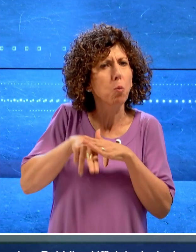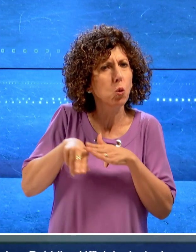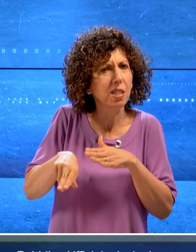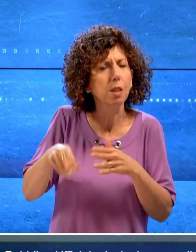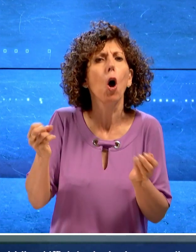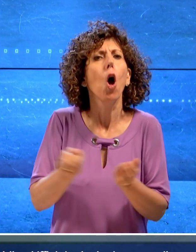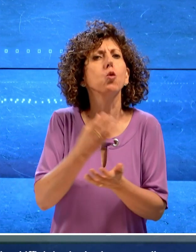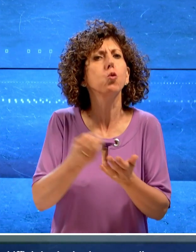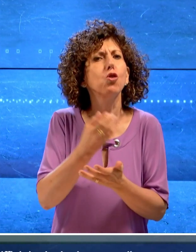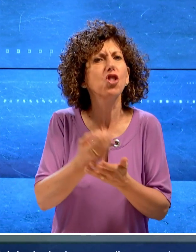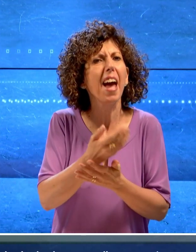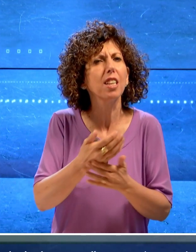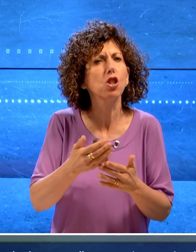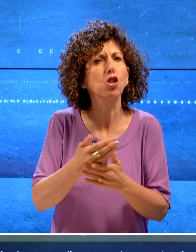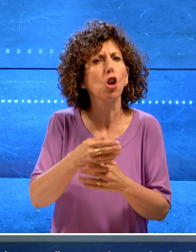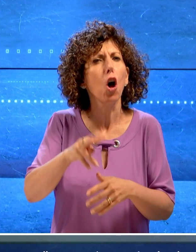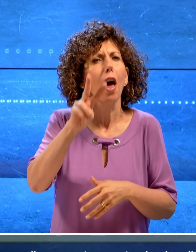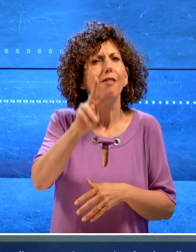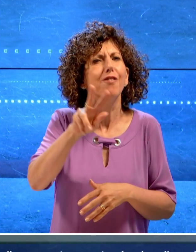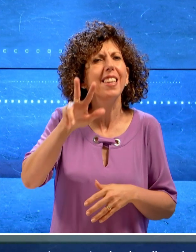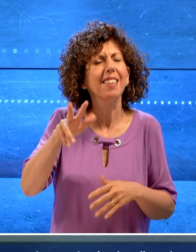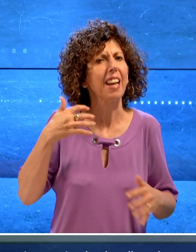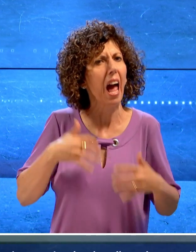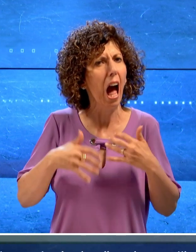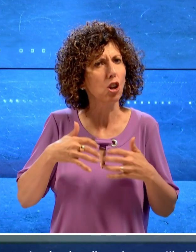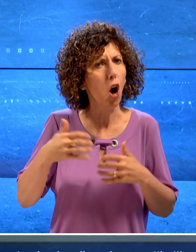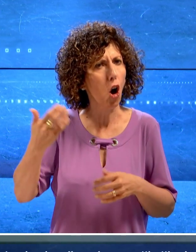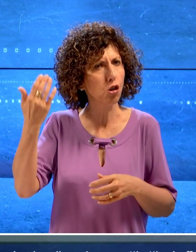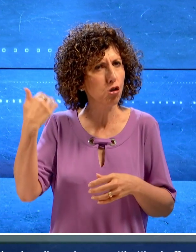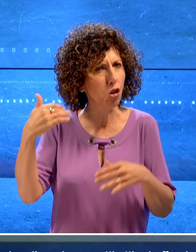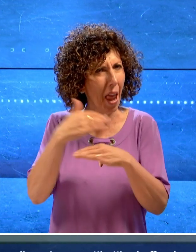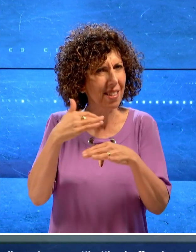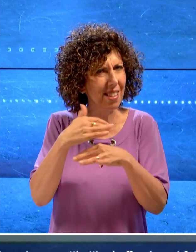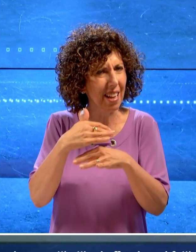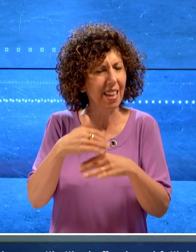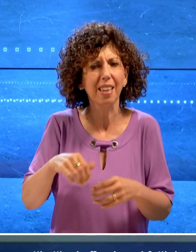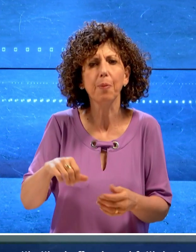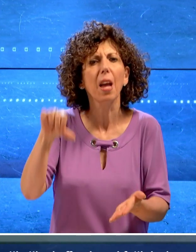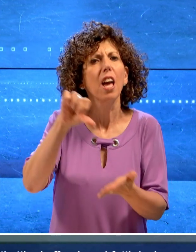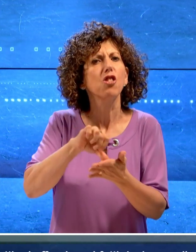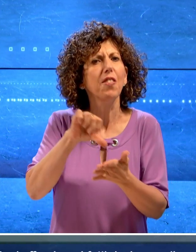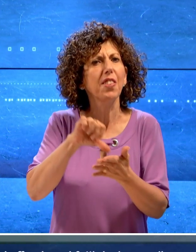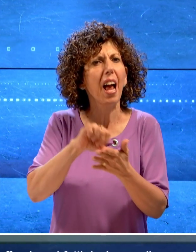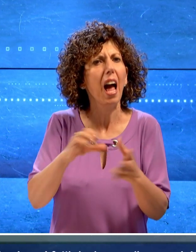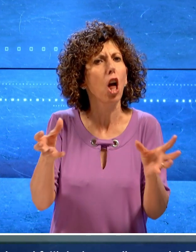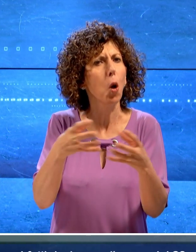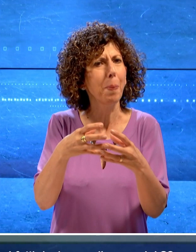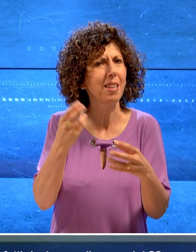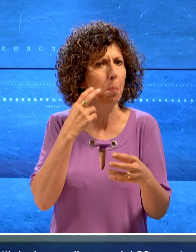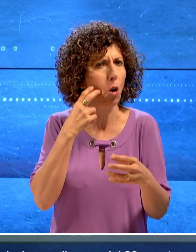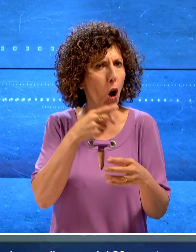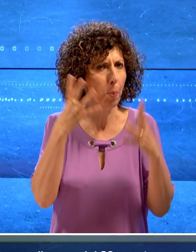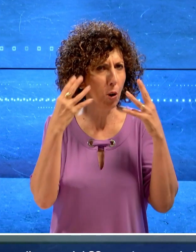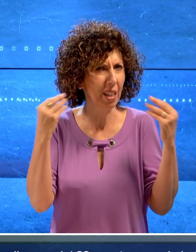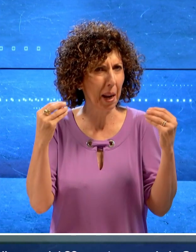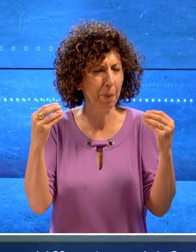fatti risalgono alla sera del 23 agosto, quando la centrale operativa della Compagnia di Monopoli